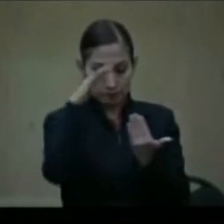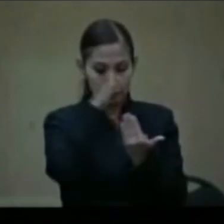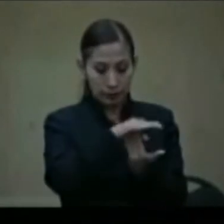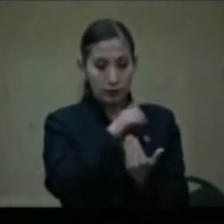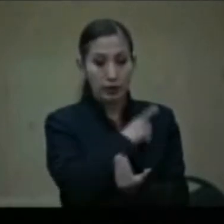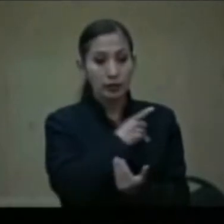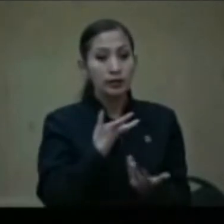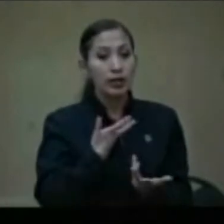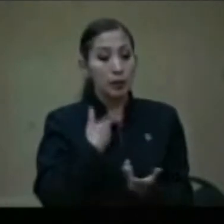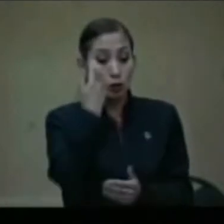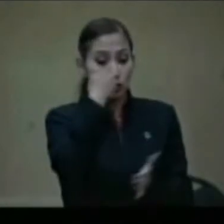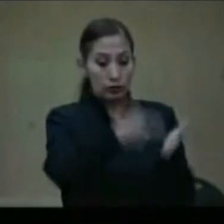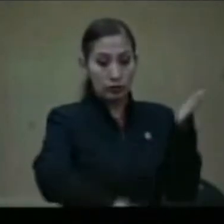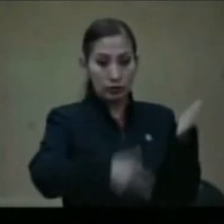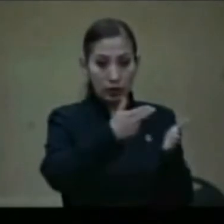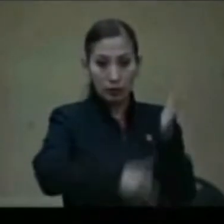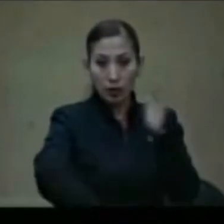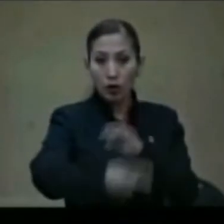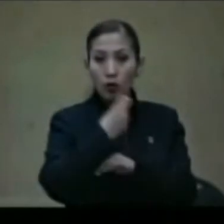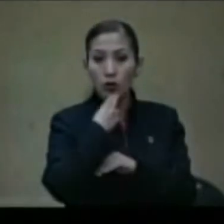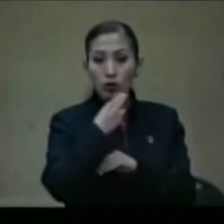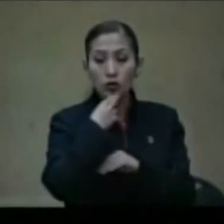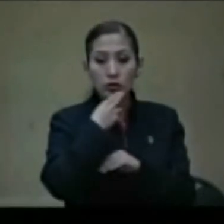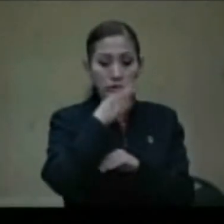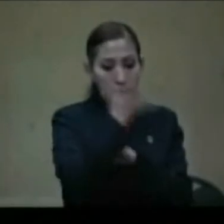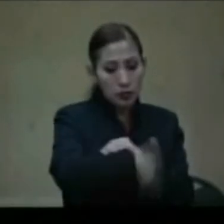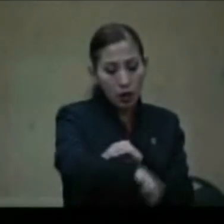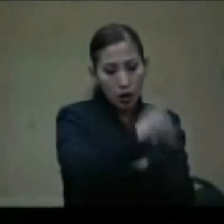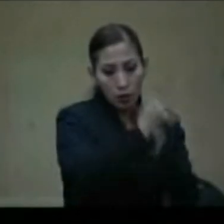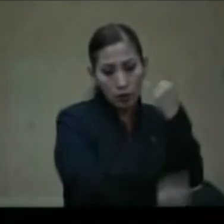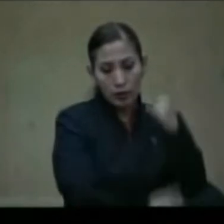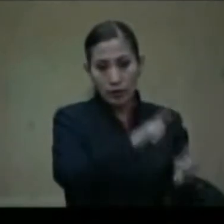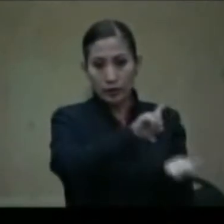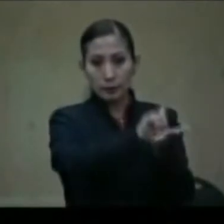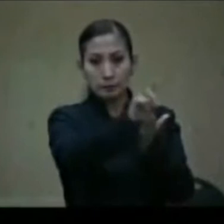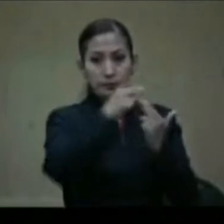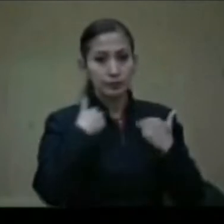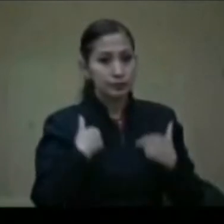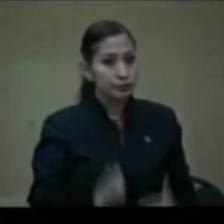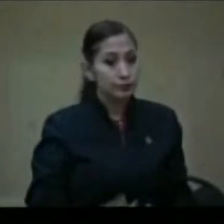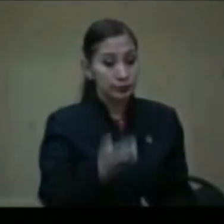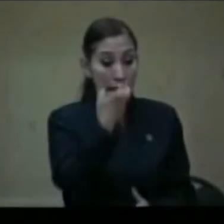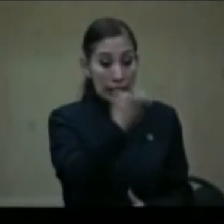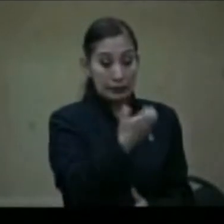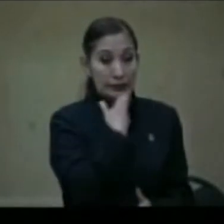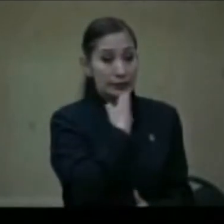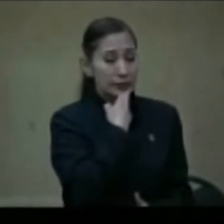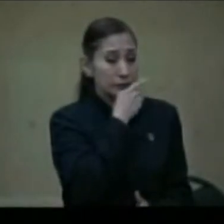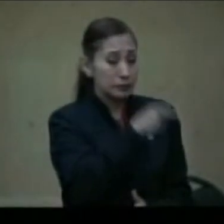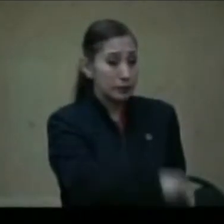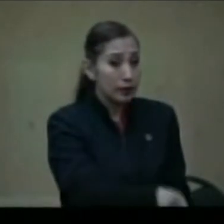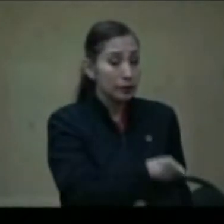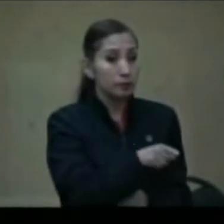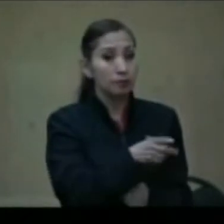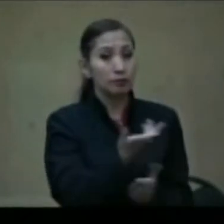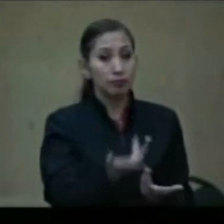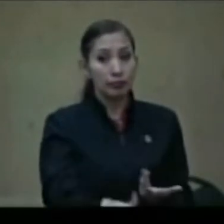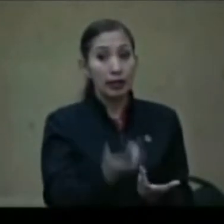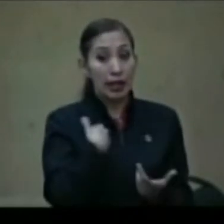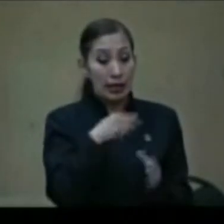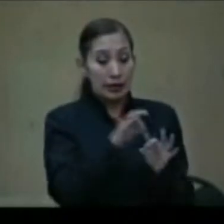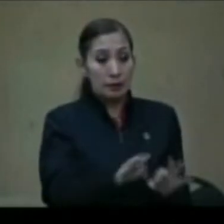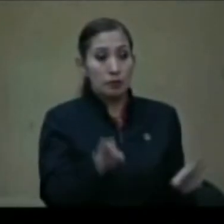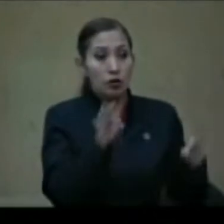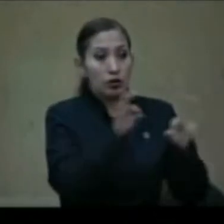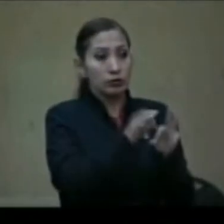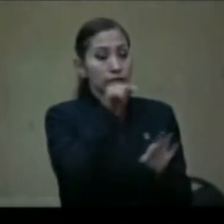tendremos un taller sobre el uso del buscador jurídico de derechos humanos, herramienta que sistematiza